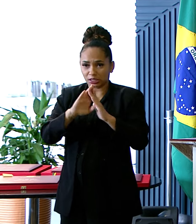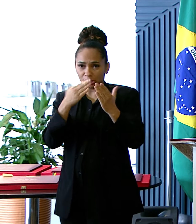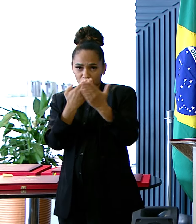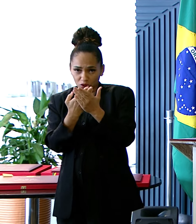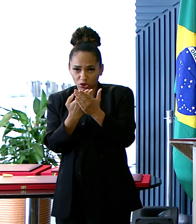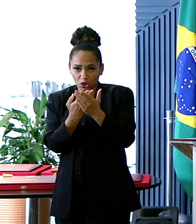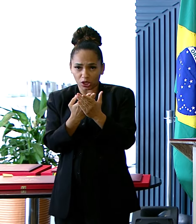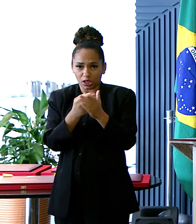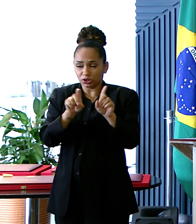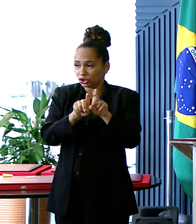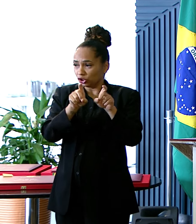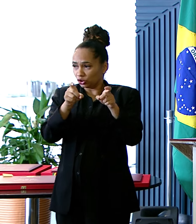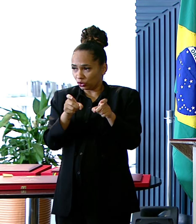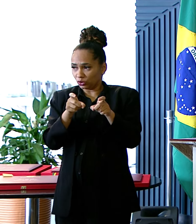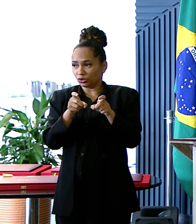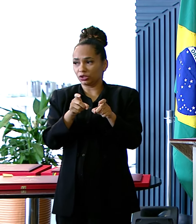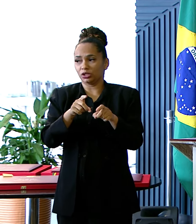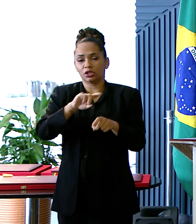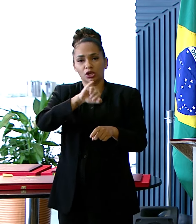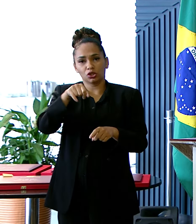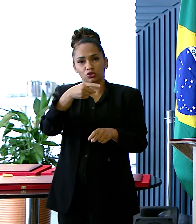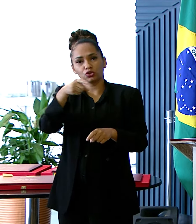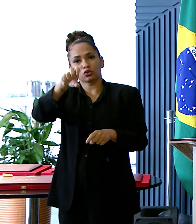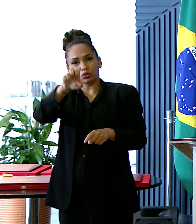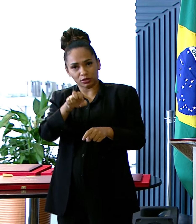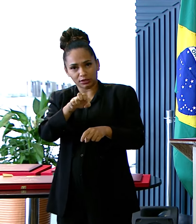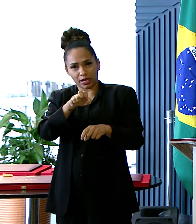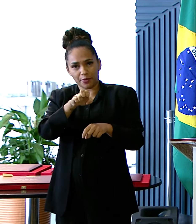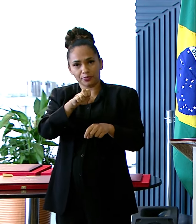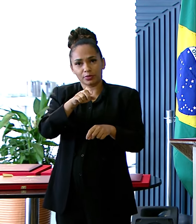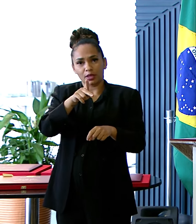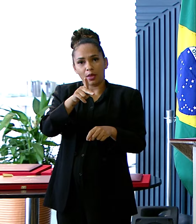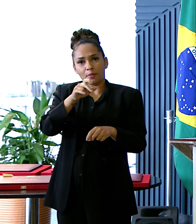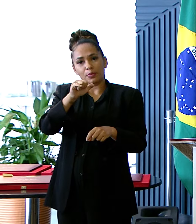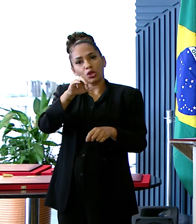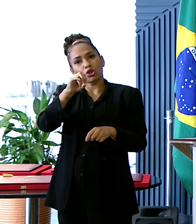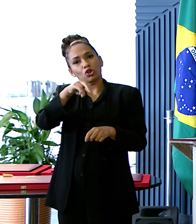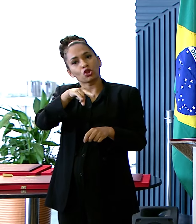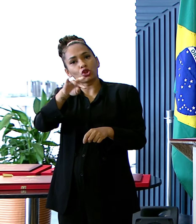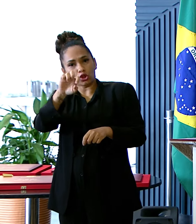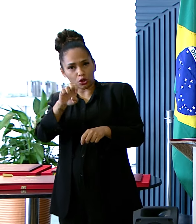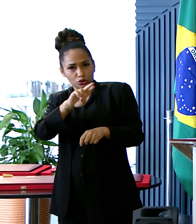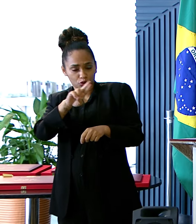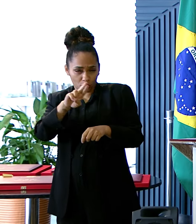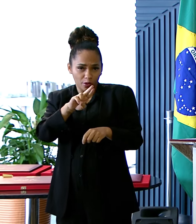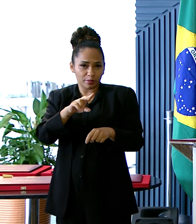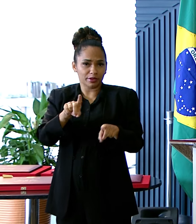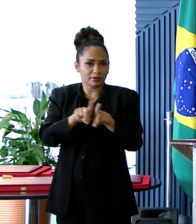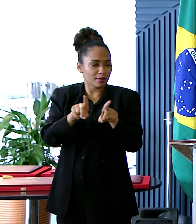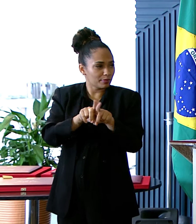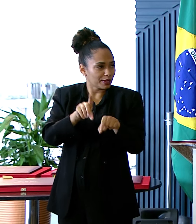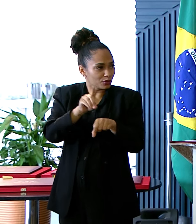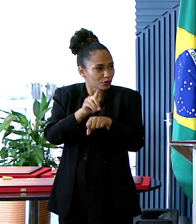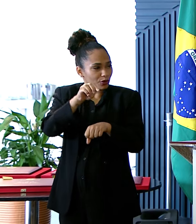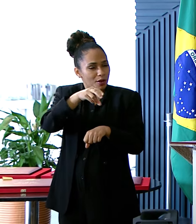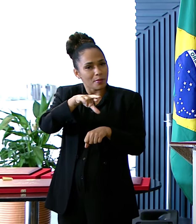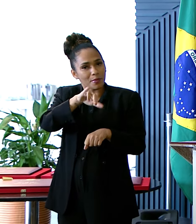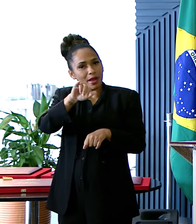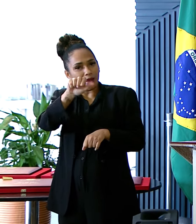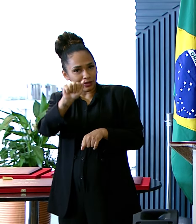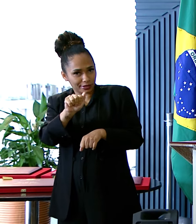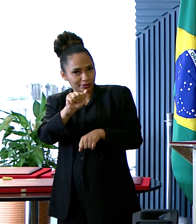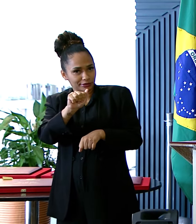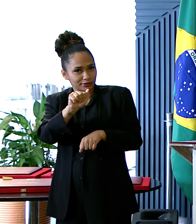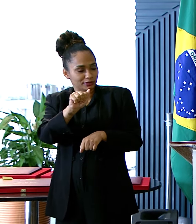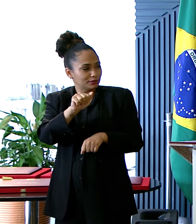Mastologia José Ares, Todemo, Pinotti Filha do doutor Pinotti Doutora Mariane Pinotti Que aqui se encontra conosco A quem eu